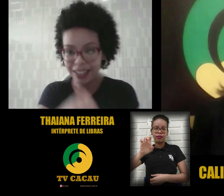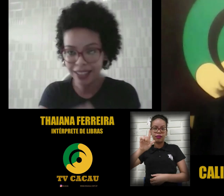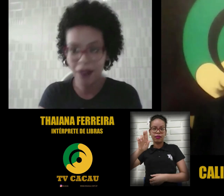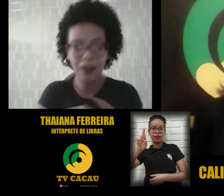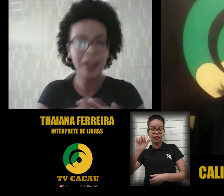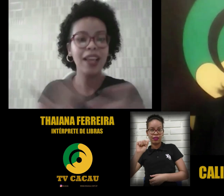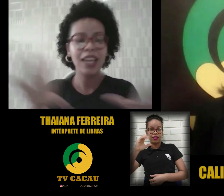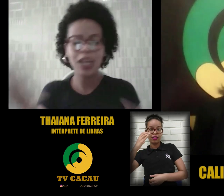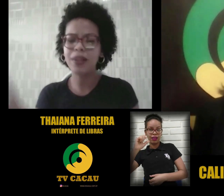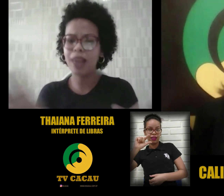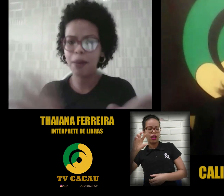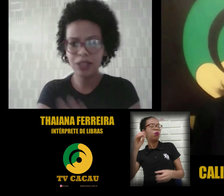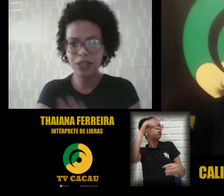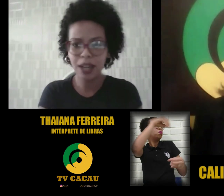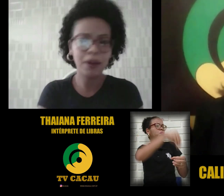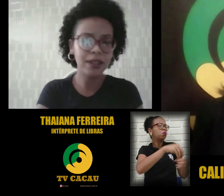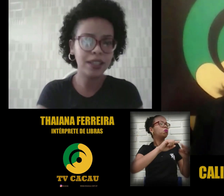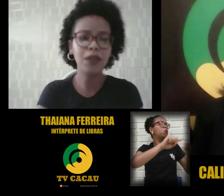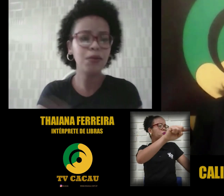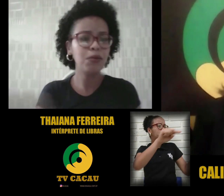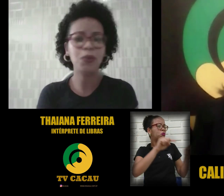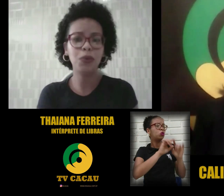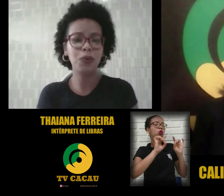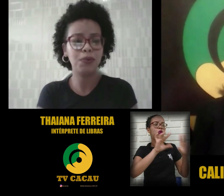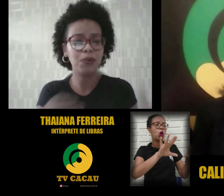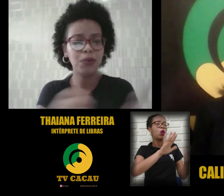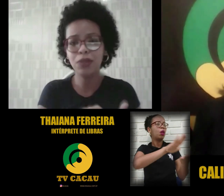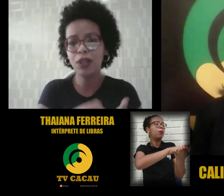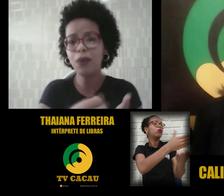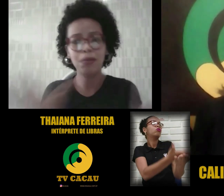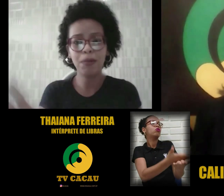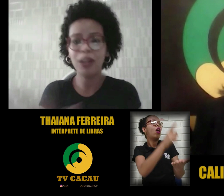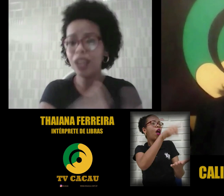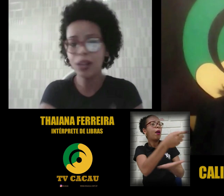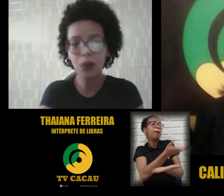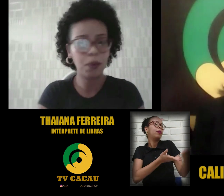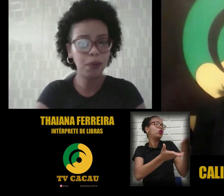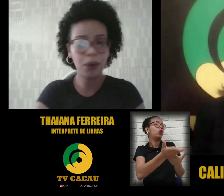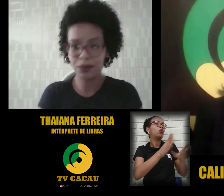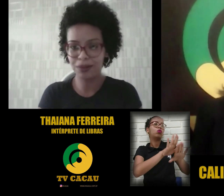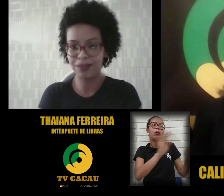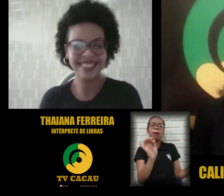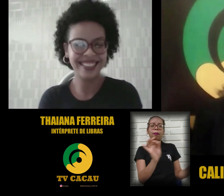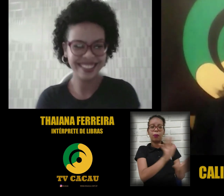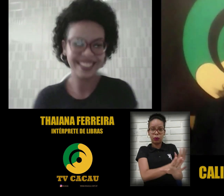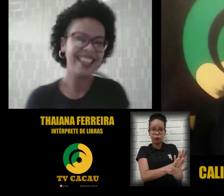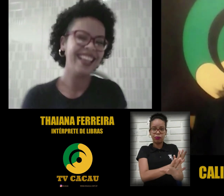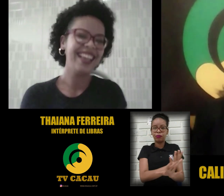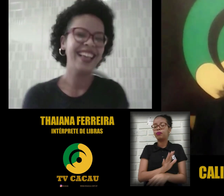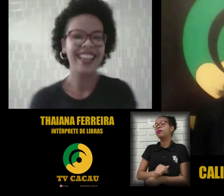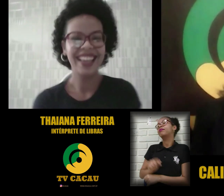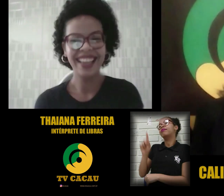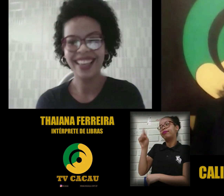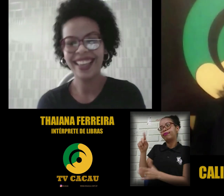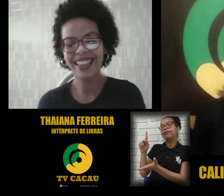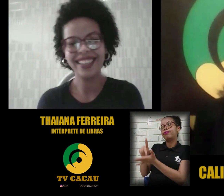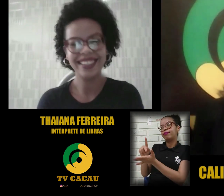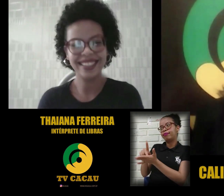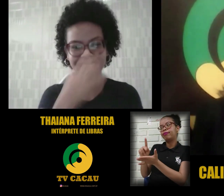de aula e o intérprete está ali para ser o seu mediador. Pronto. Exato. O papel de vocês